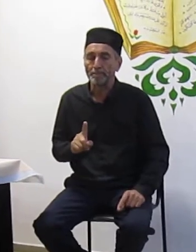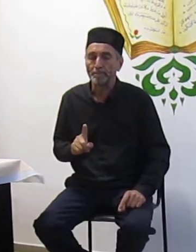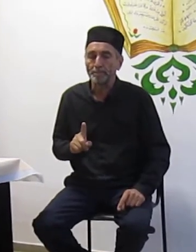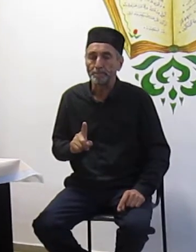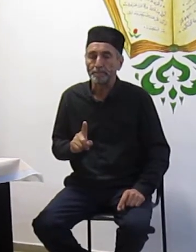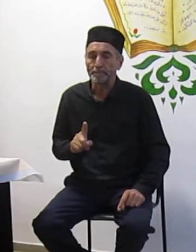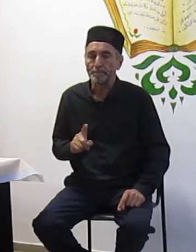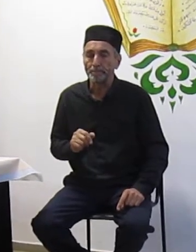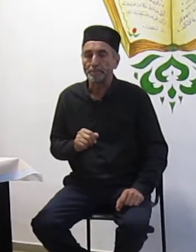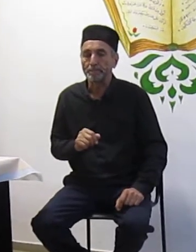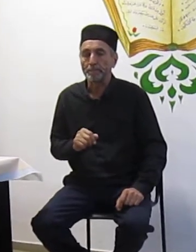Хорошо. Хорошо.